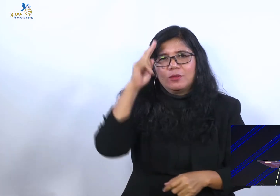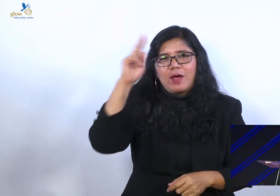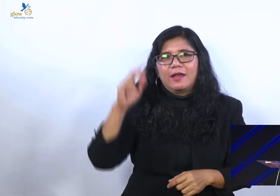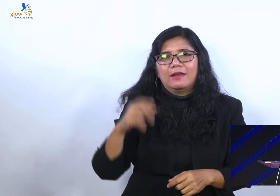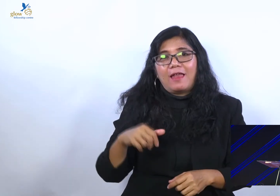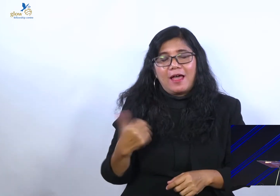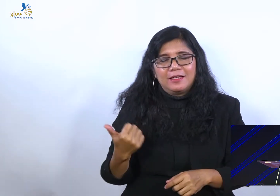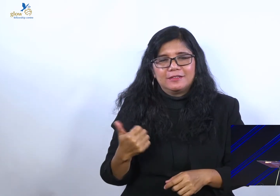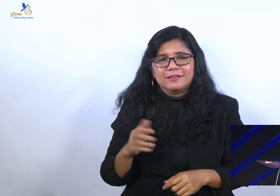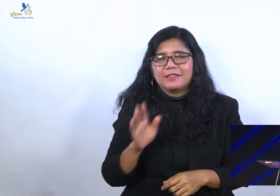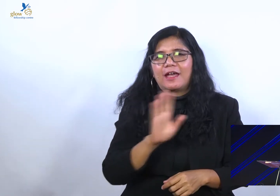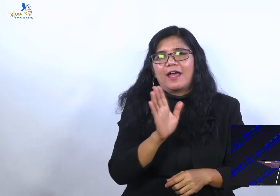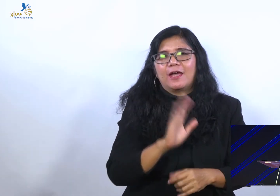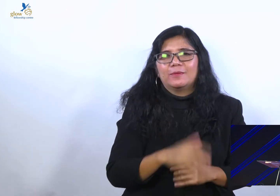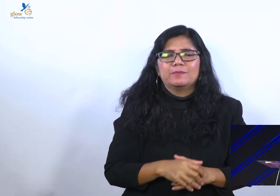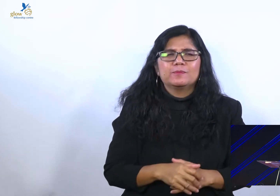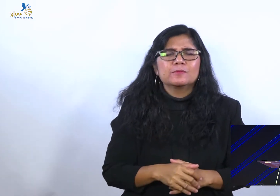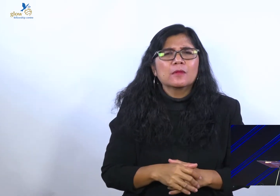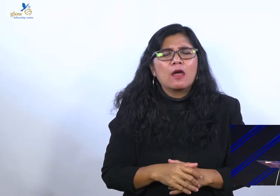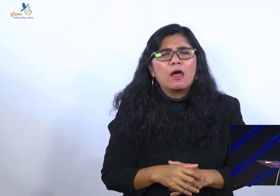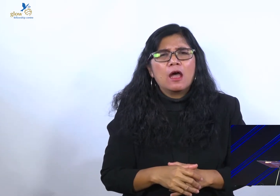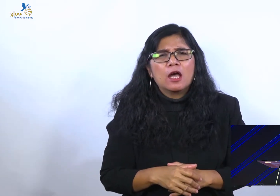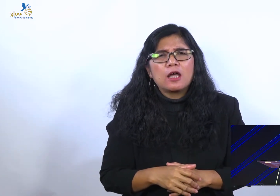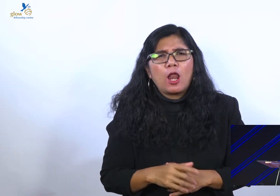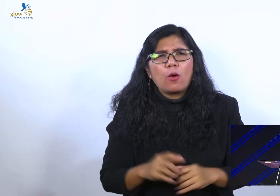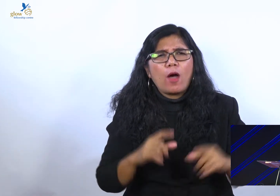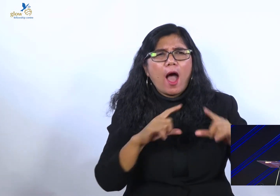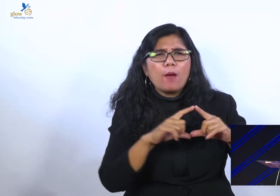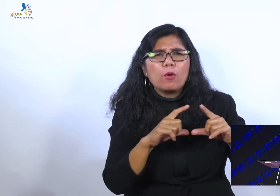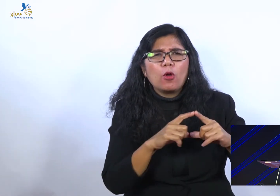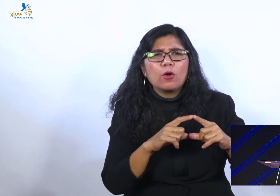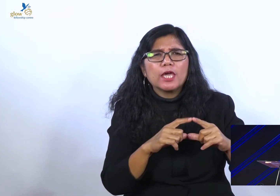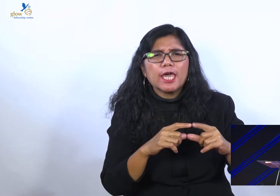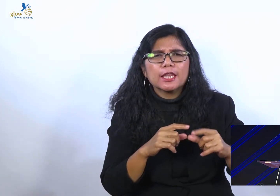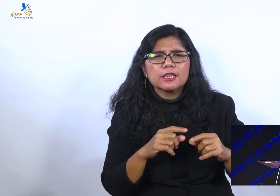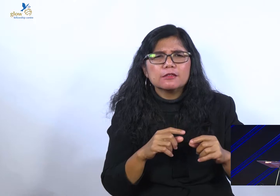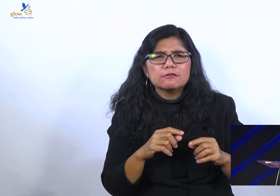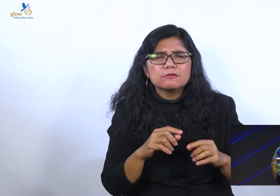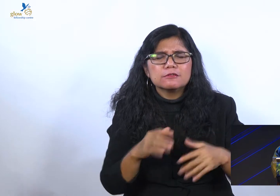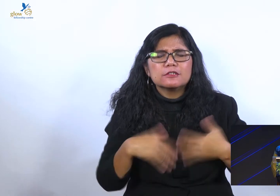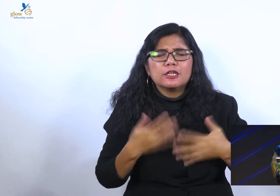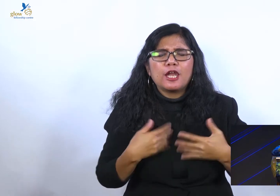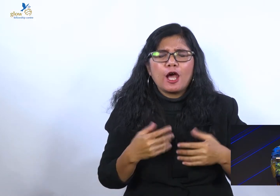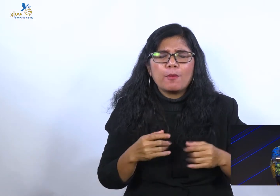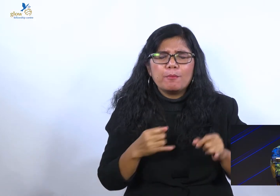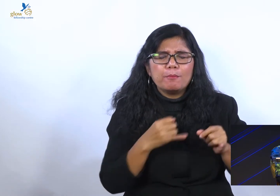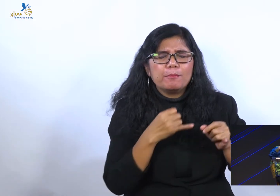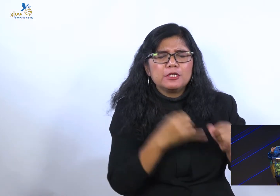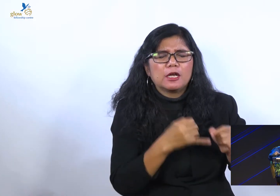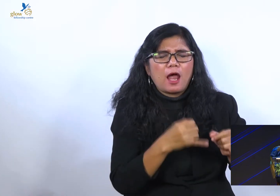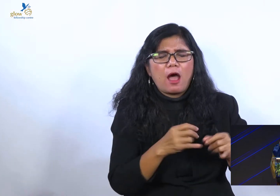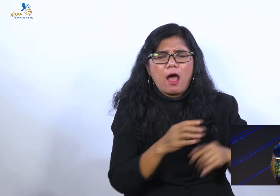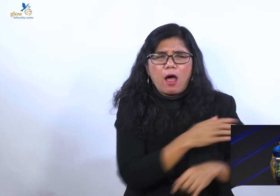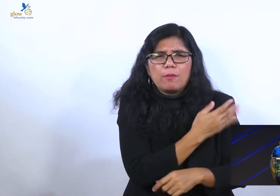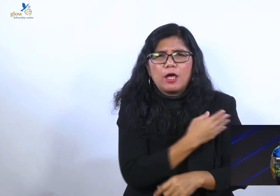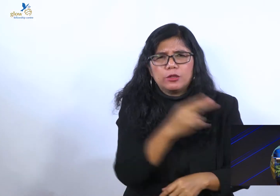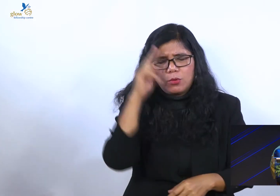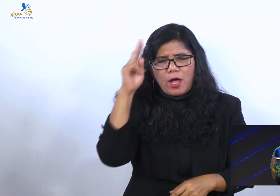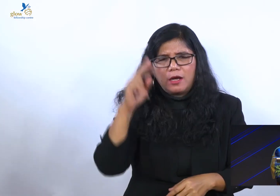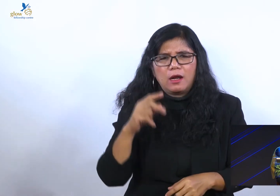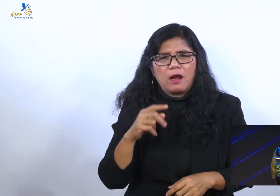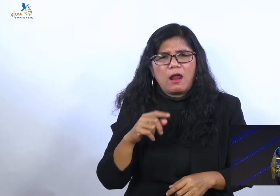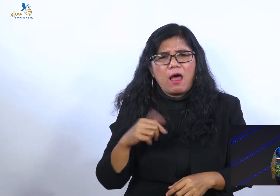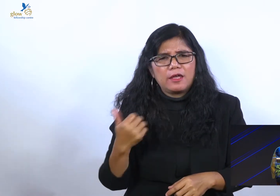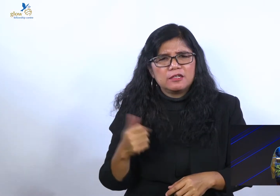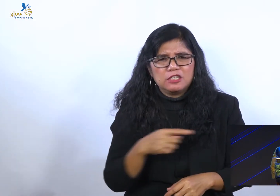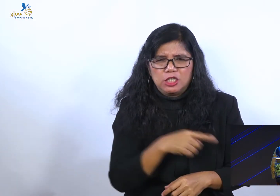Saya khawatir kalau orang menyebut dirinya apologet, tapi senang buat konten untuk menyerang hamba Tuhan lain, menyerang hamba Tuhan lain. Saya beri